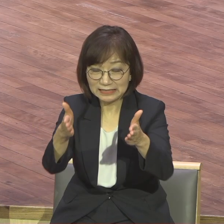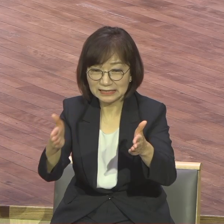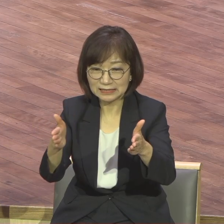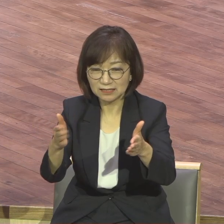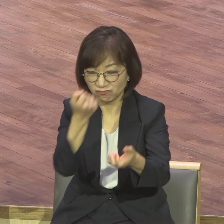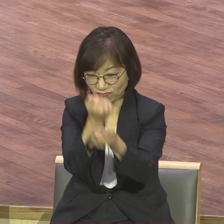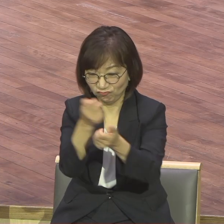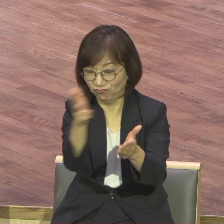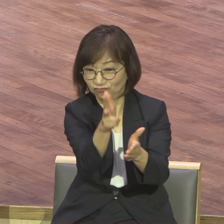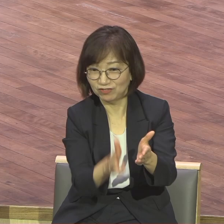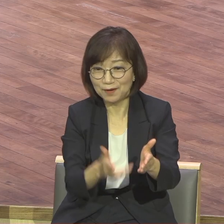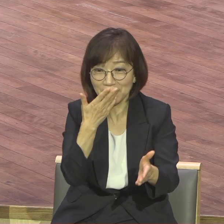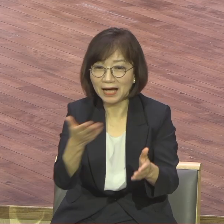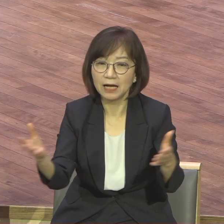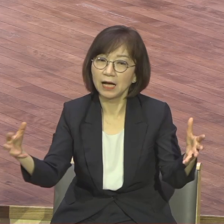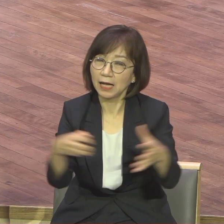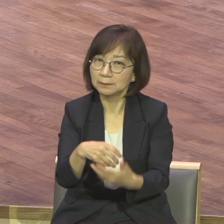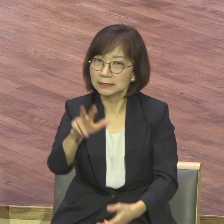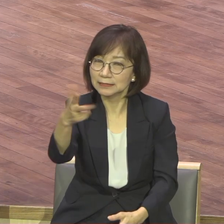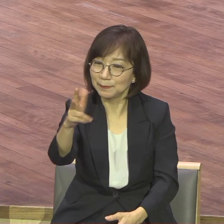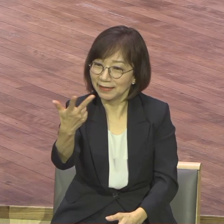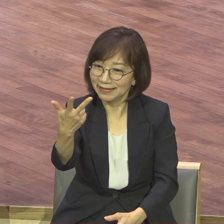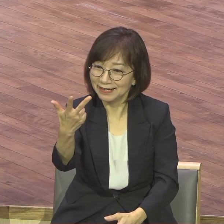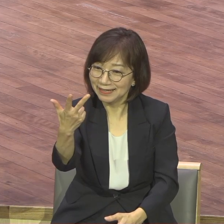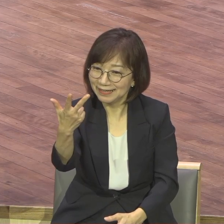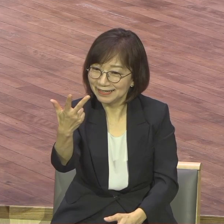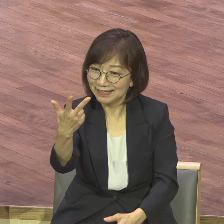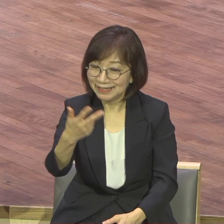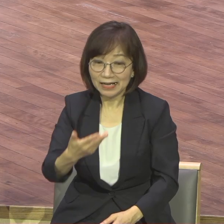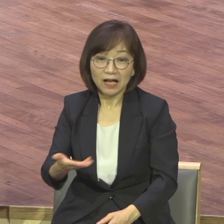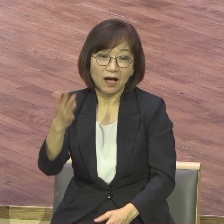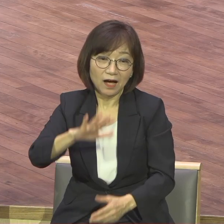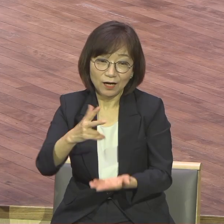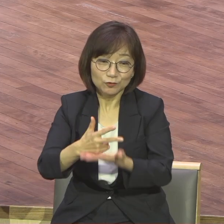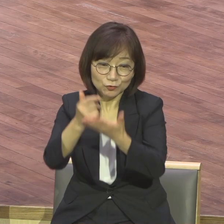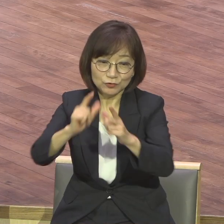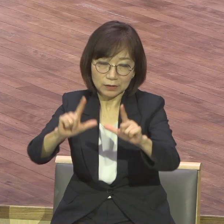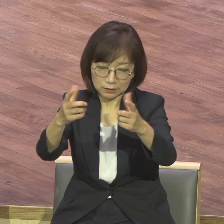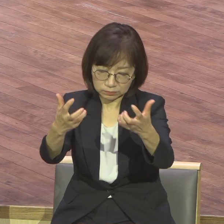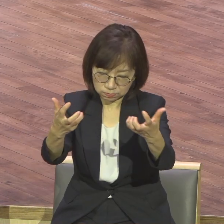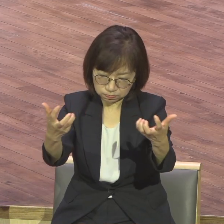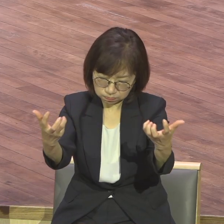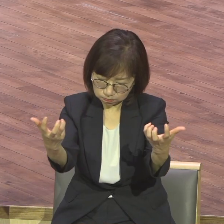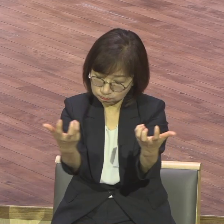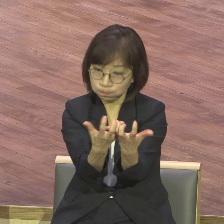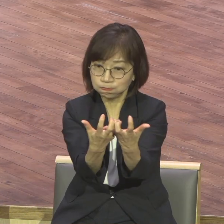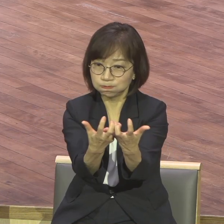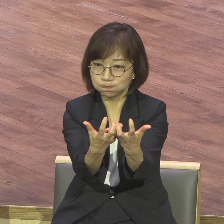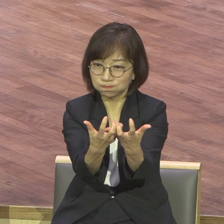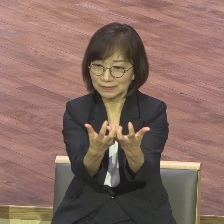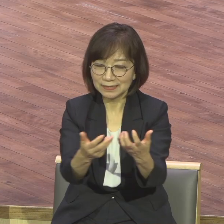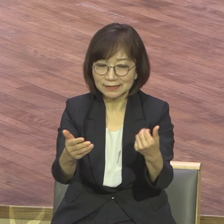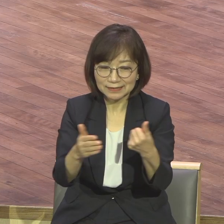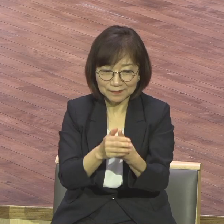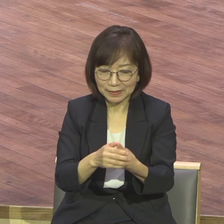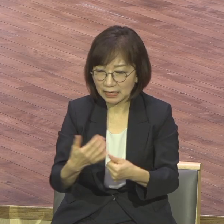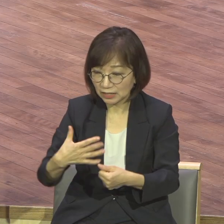700대 주일에는 부하 상태입니다 그래서 이 새 가족을 위한 주차